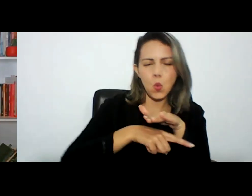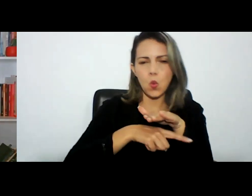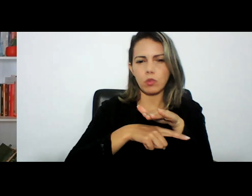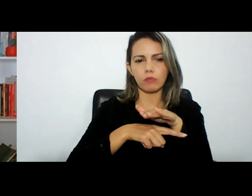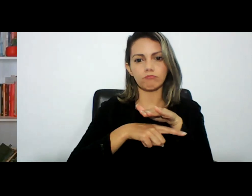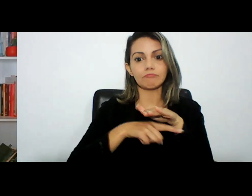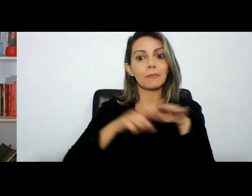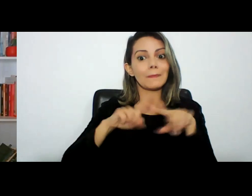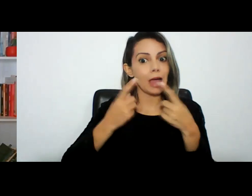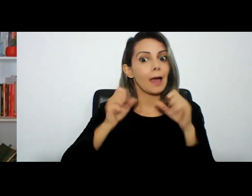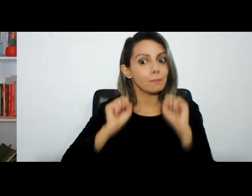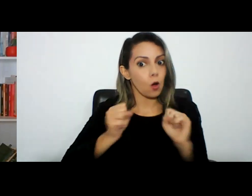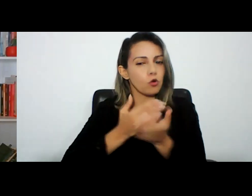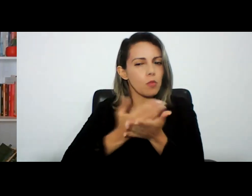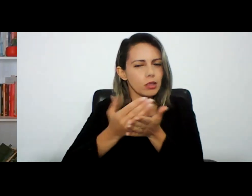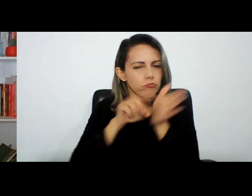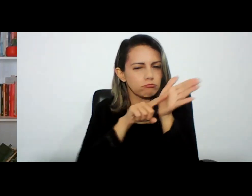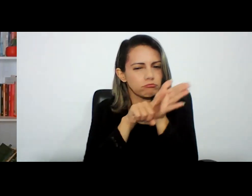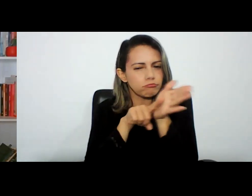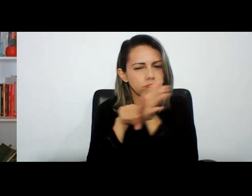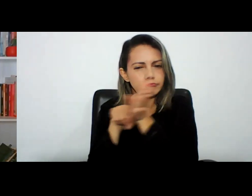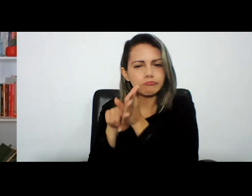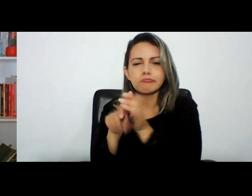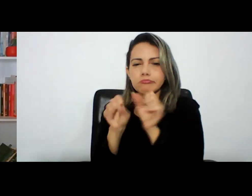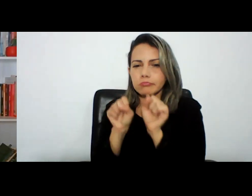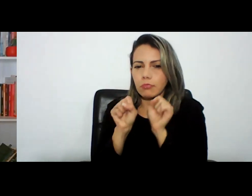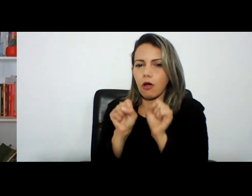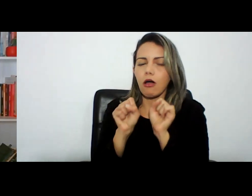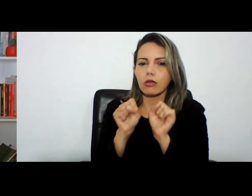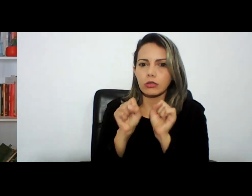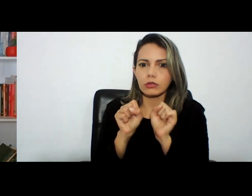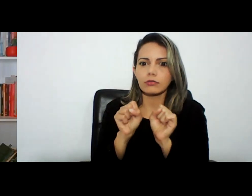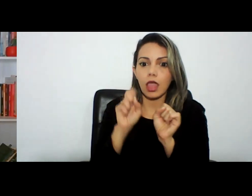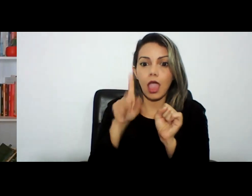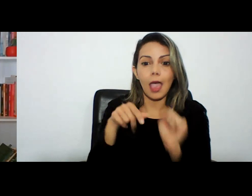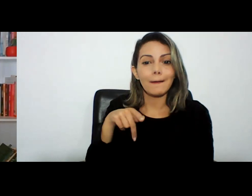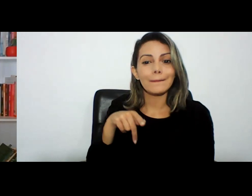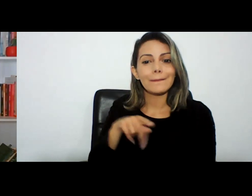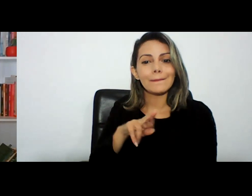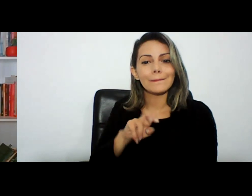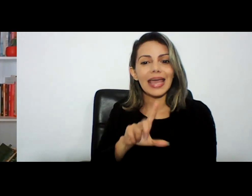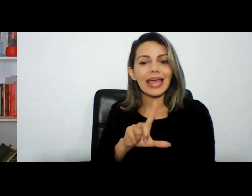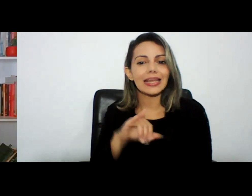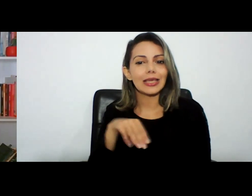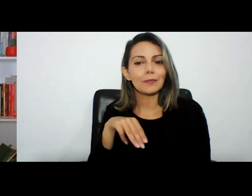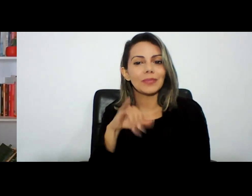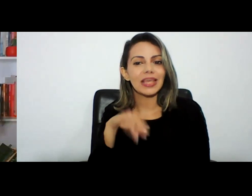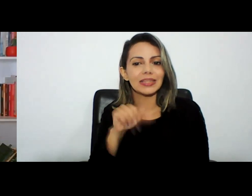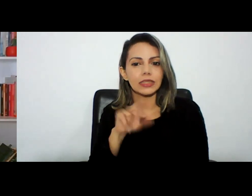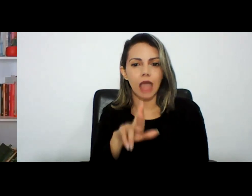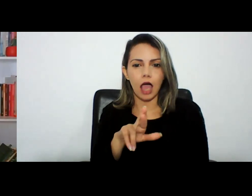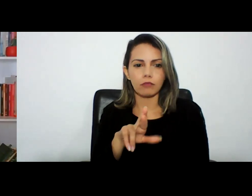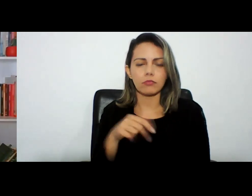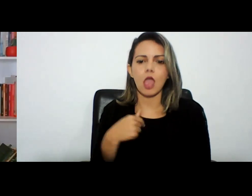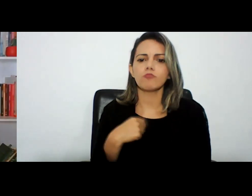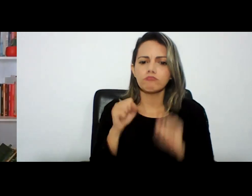apuração preliminar. Nessa apuração preliminar, é onde eu coloco, por exemplo, a fala e toda a